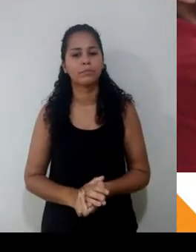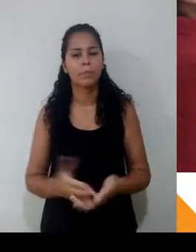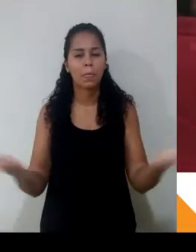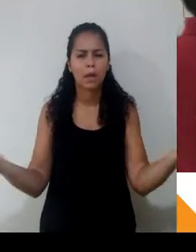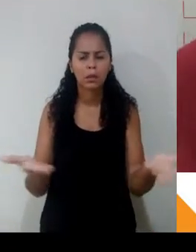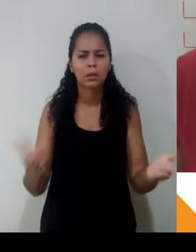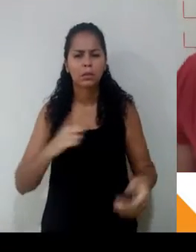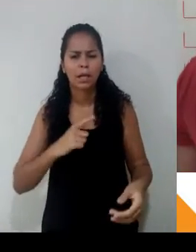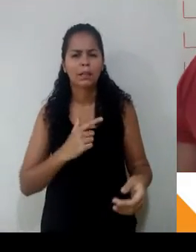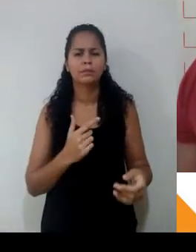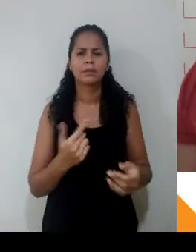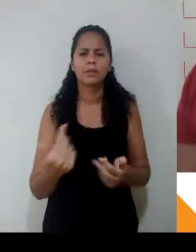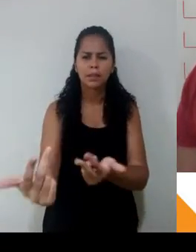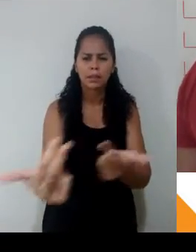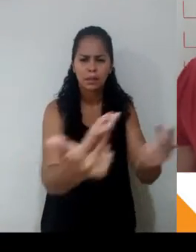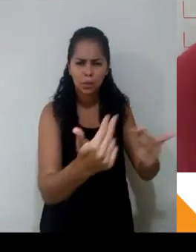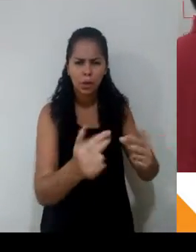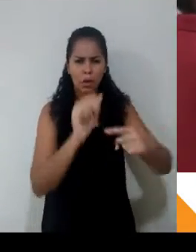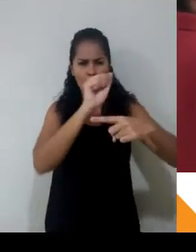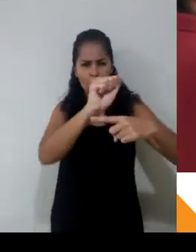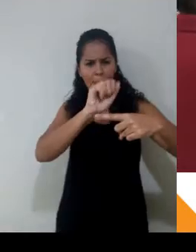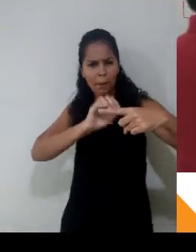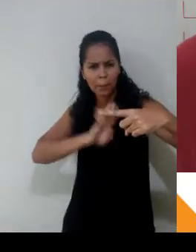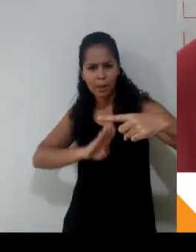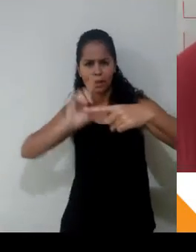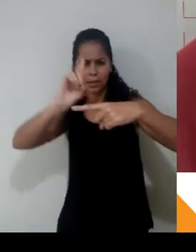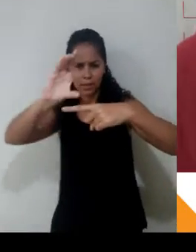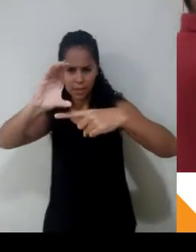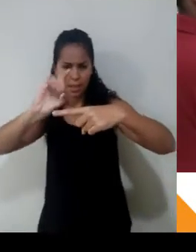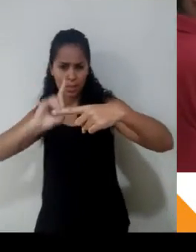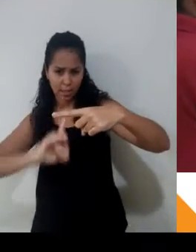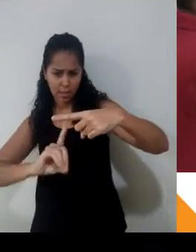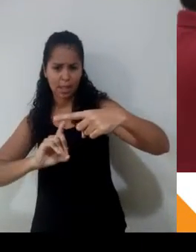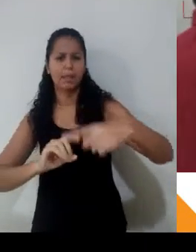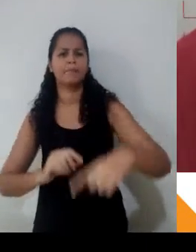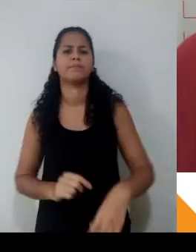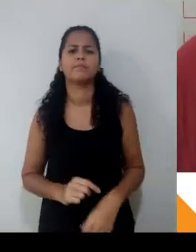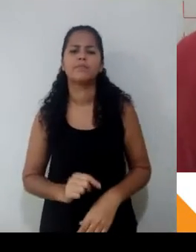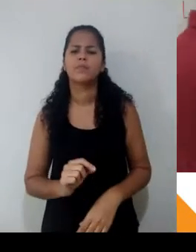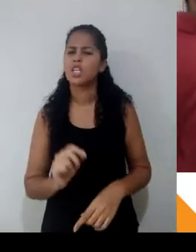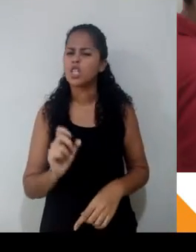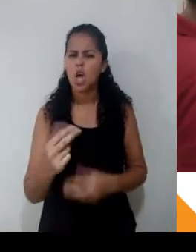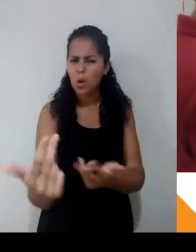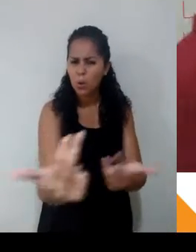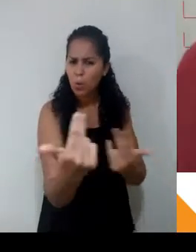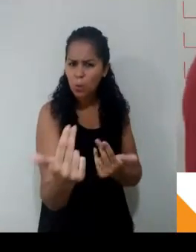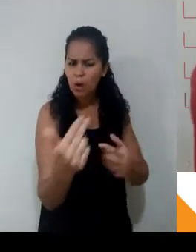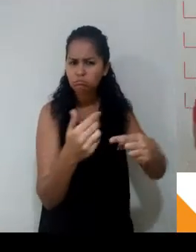duas razões, A, B e C, D, a gente diz que monta uma proporção. Mas não basta igualar duas razões. Pensa aqui comigo.